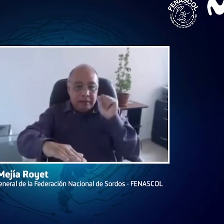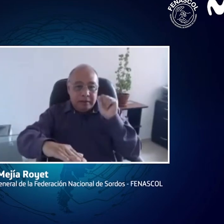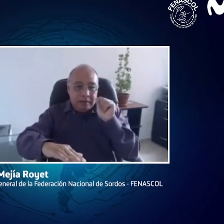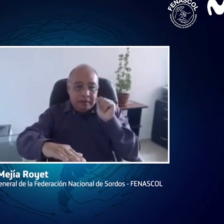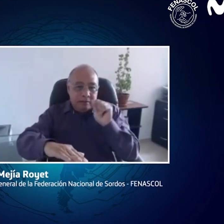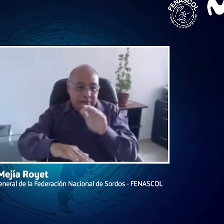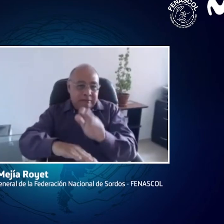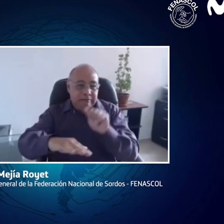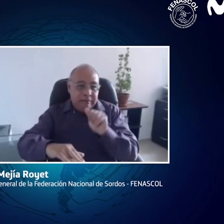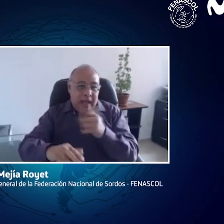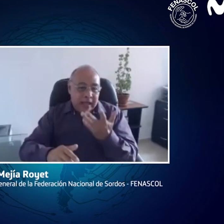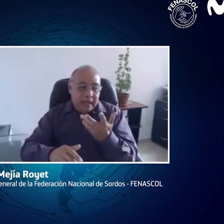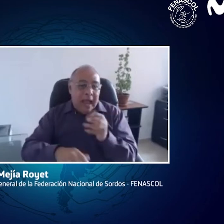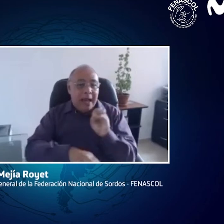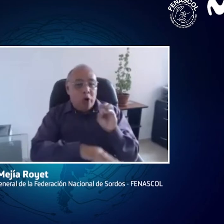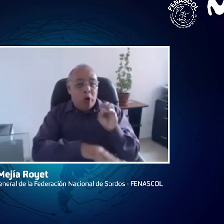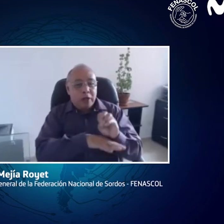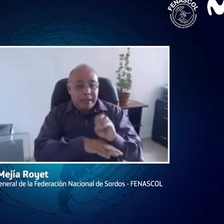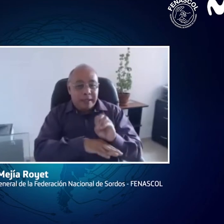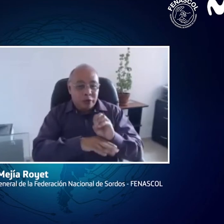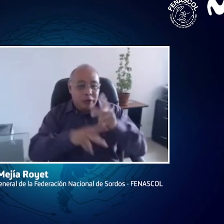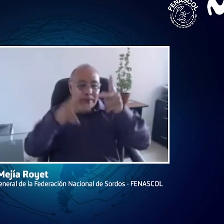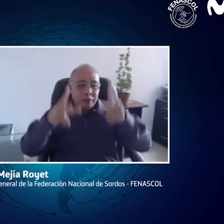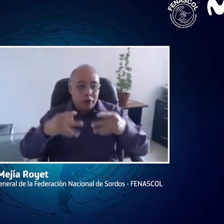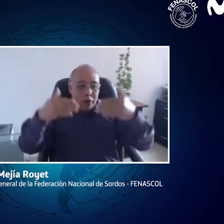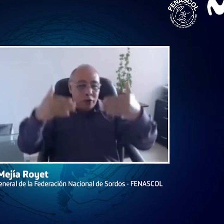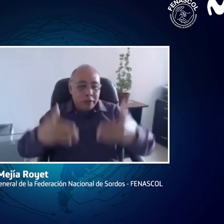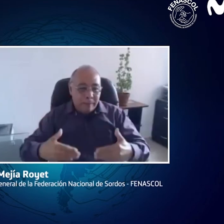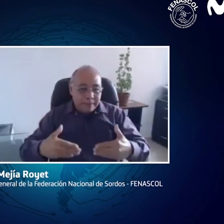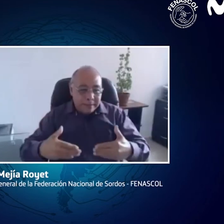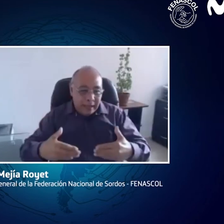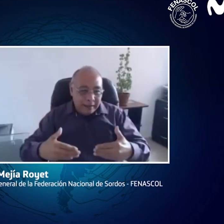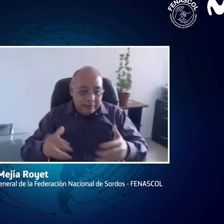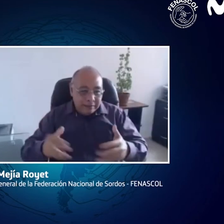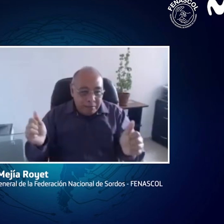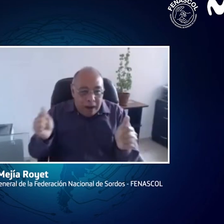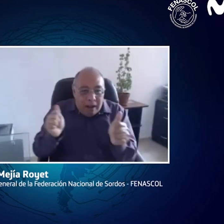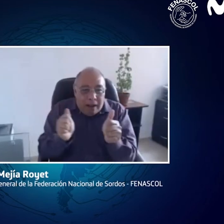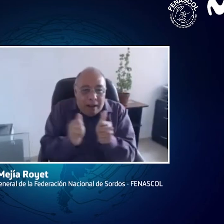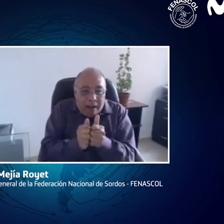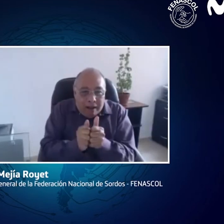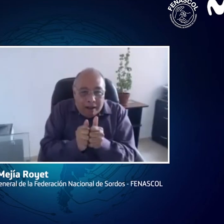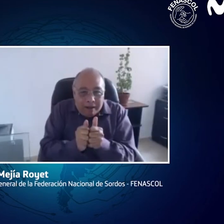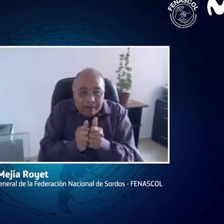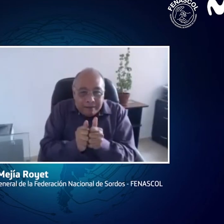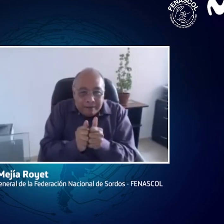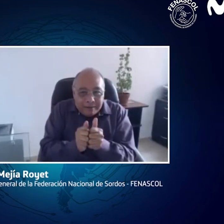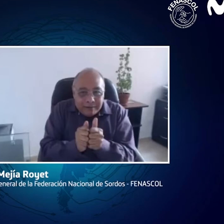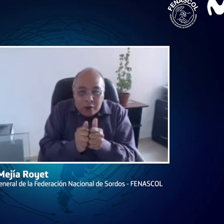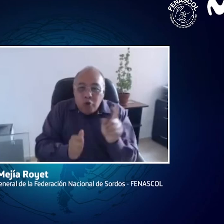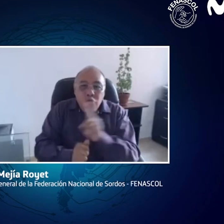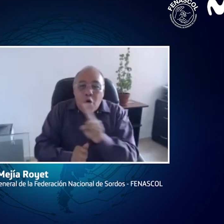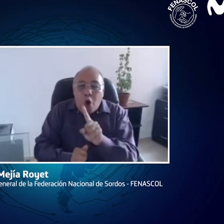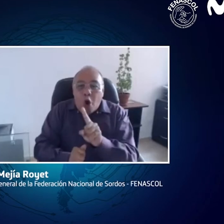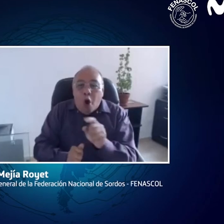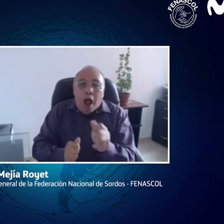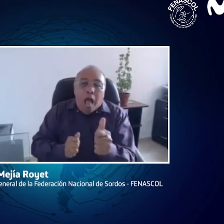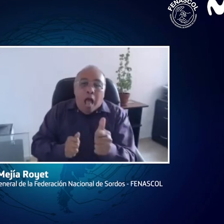con anticipación para poder hacer estos avisos. Y también le avisan a las personas